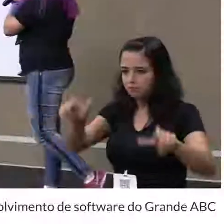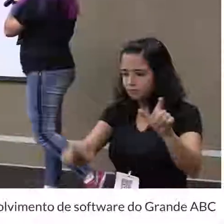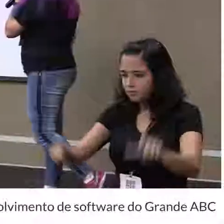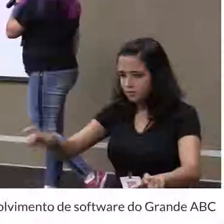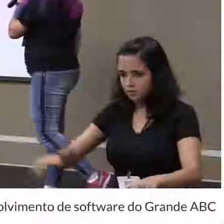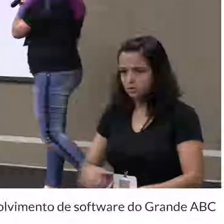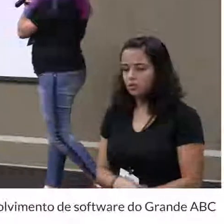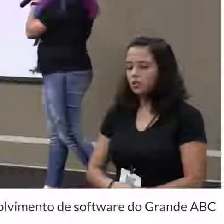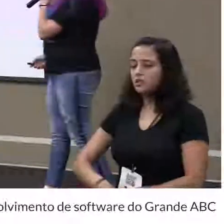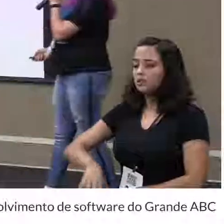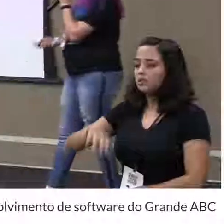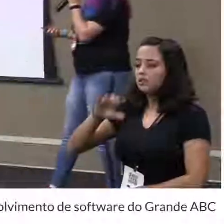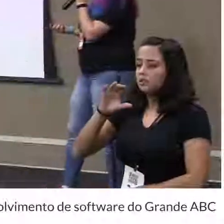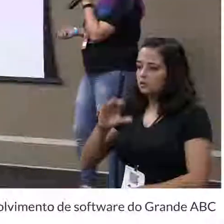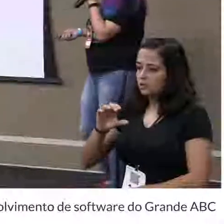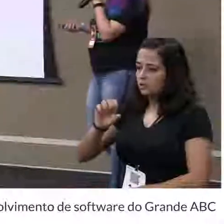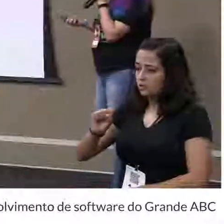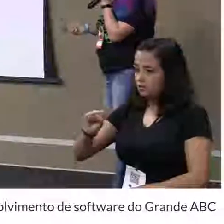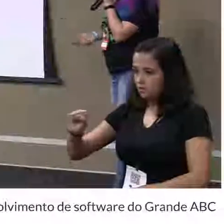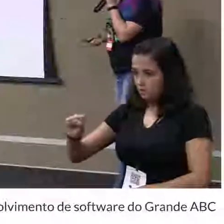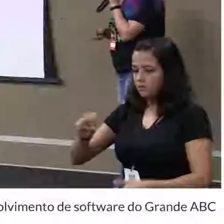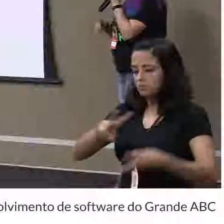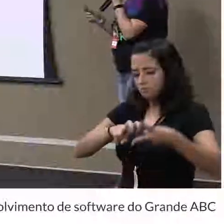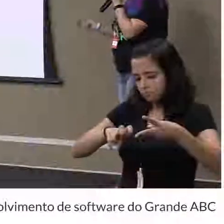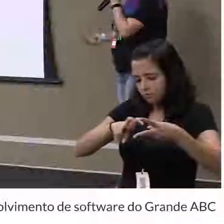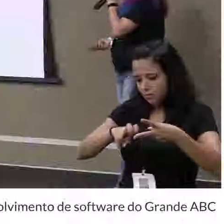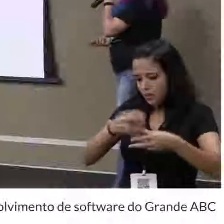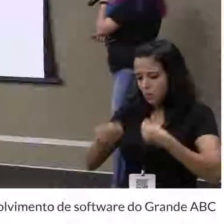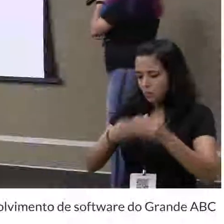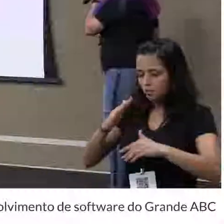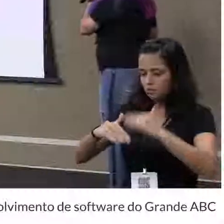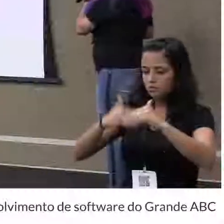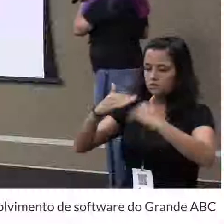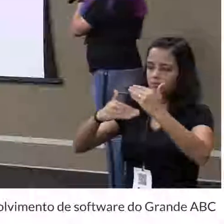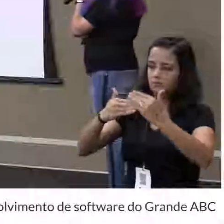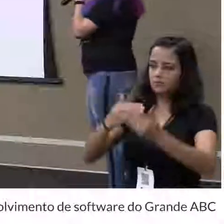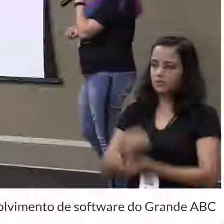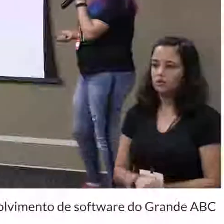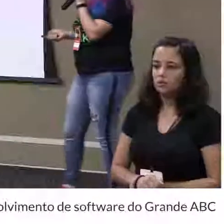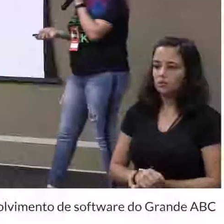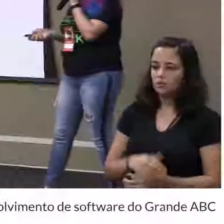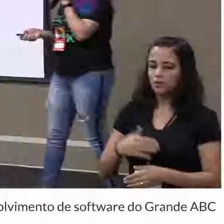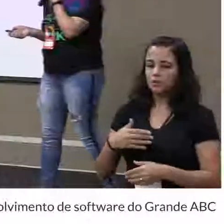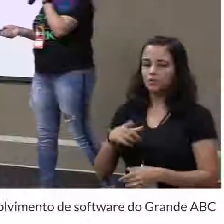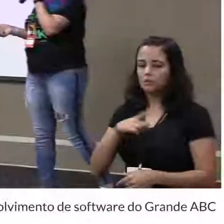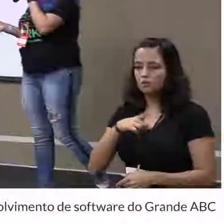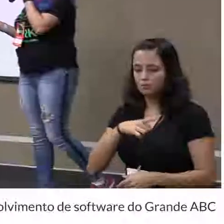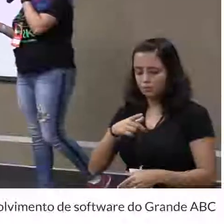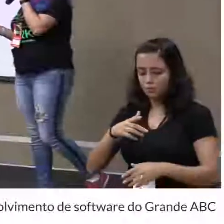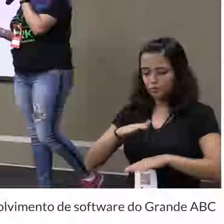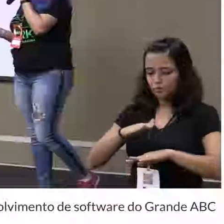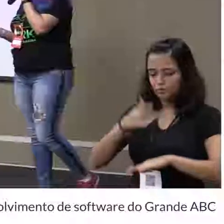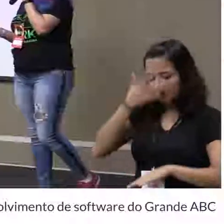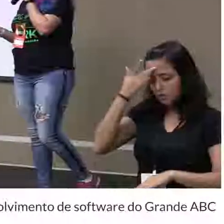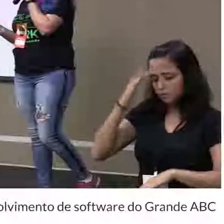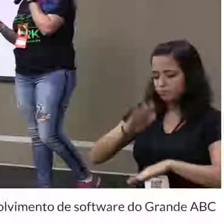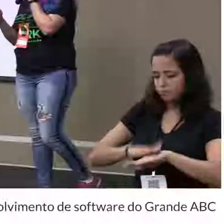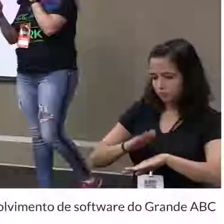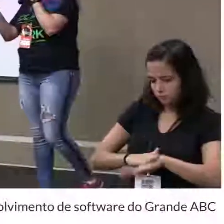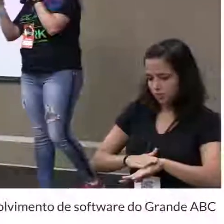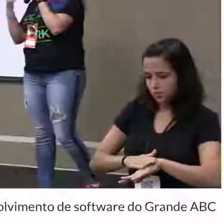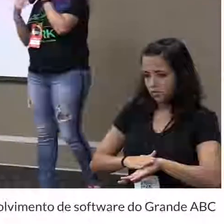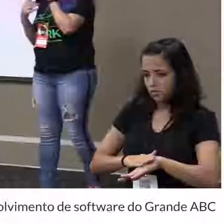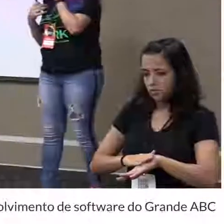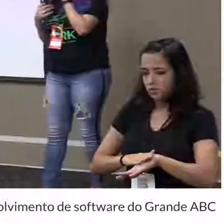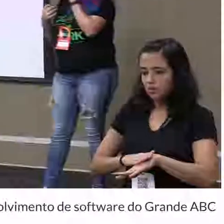O CSS, o que aconteceu com o CSS? Como que foi a evolução? Os pré-processadores, eles